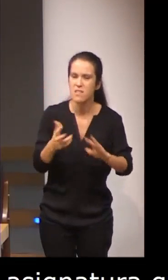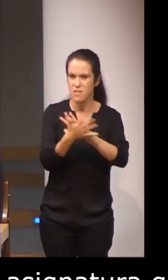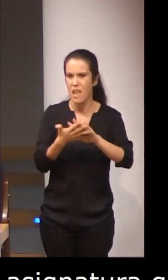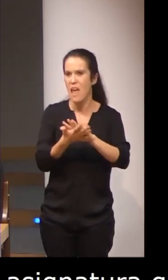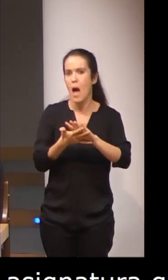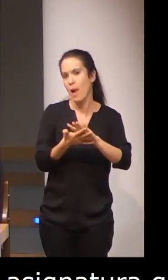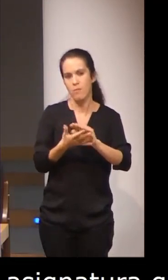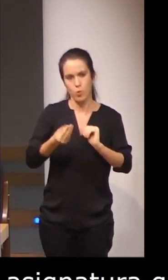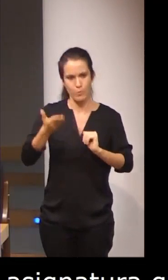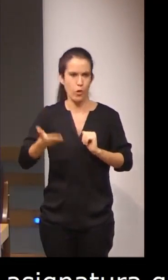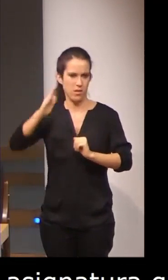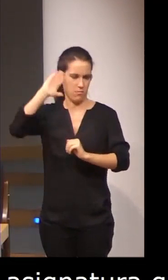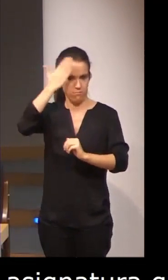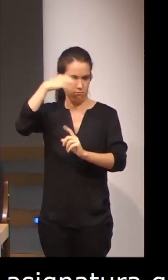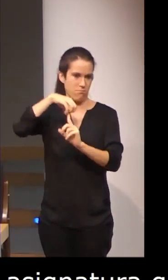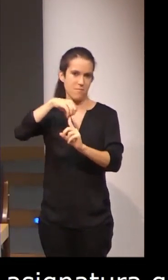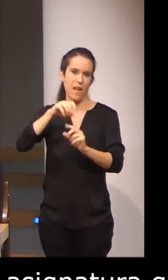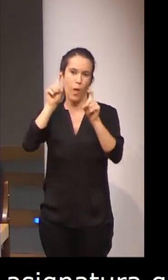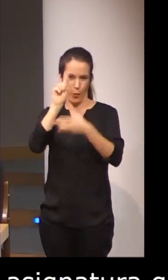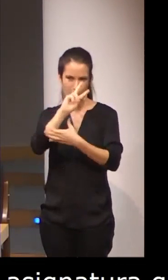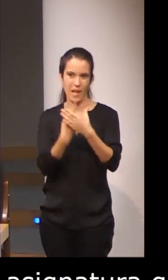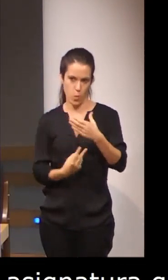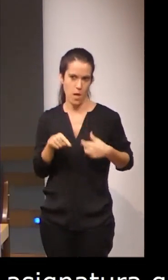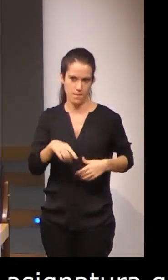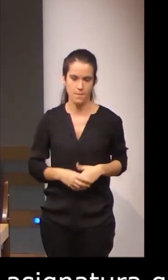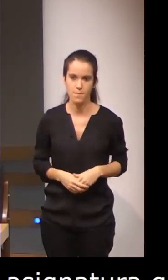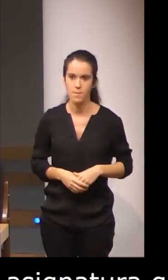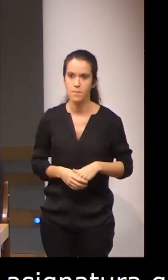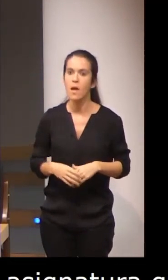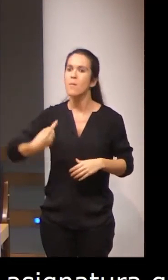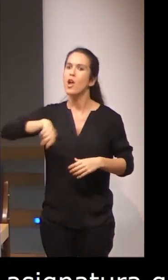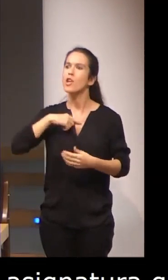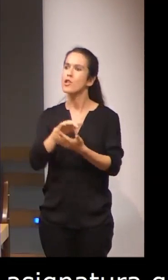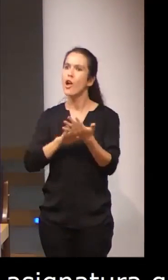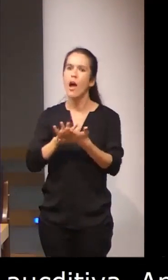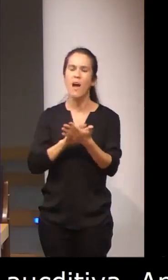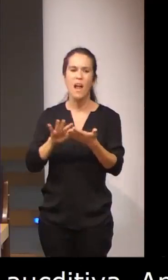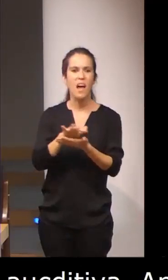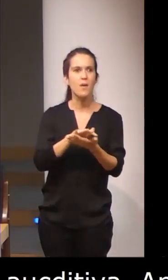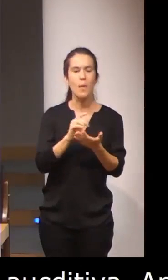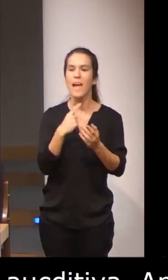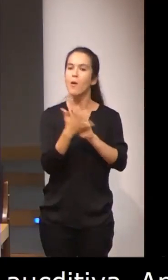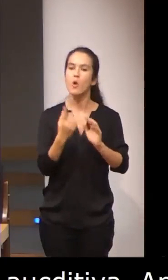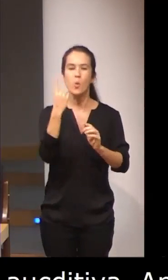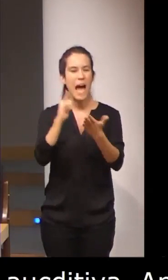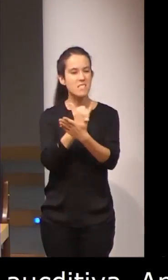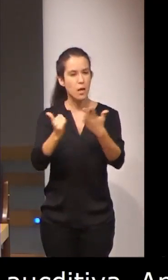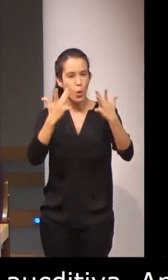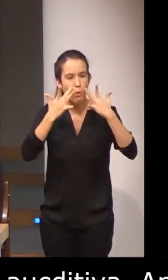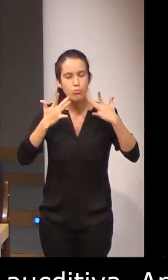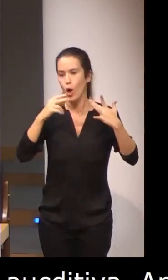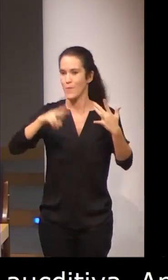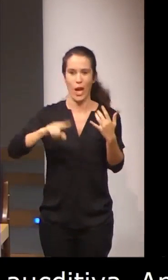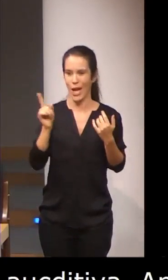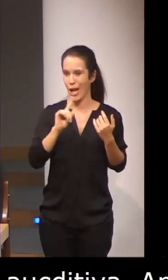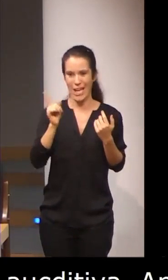educación bilingüe. Pero en ningún caso tratamos la lengua de signos como una asignatura en sí misma porque los planes de estudios de